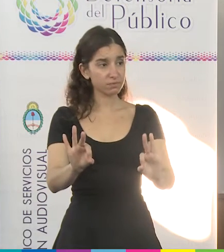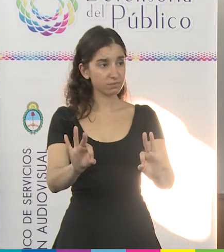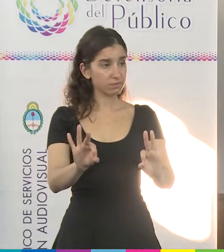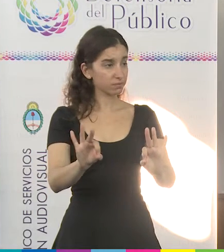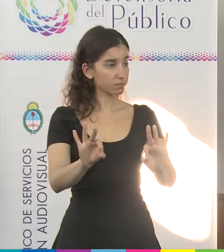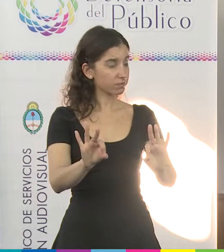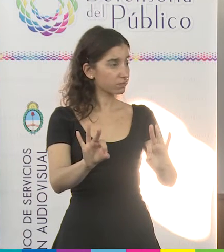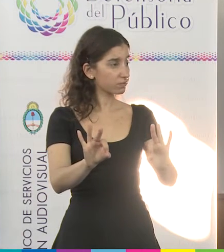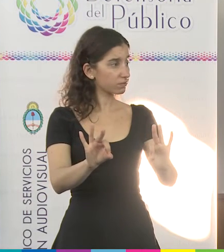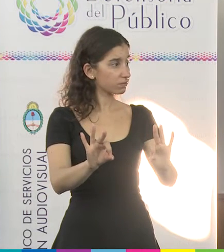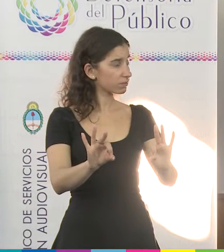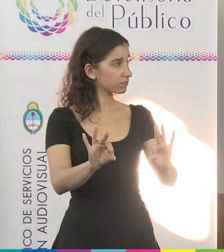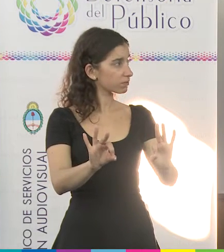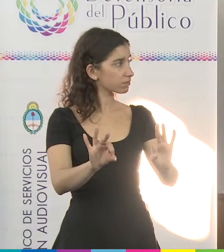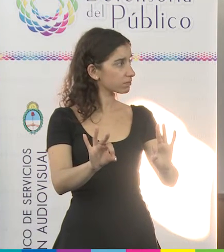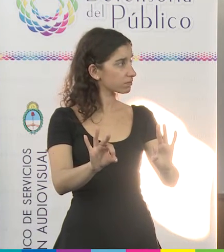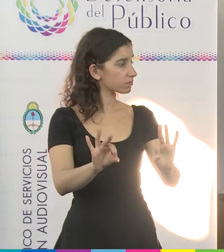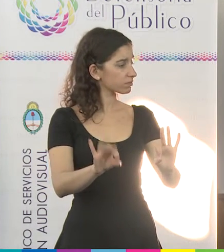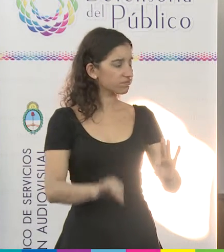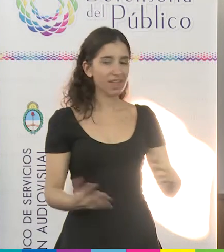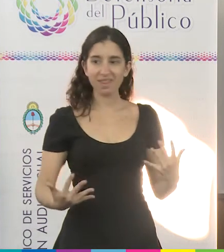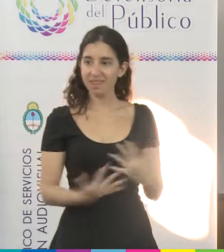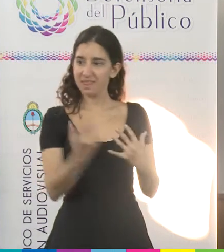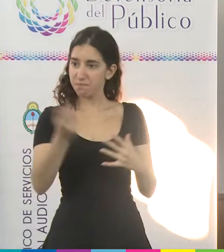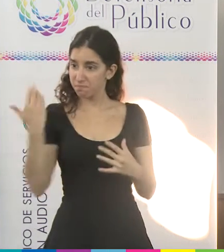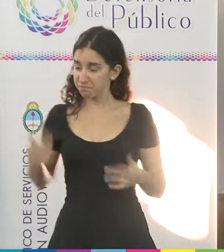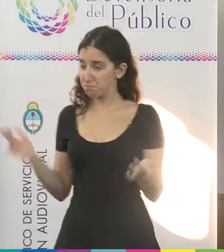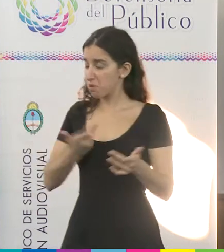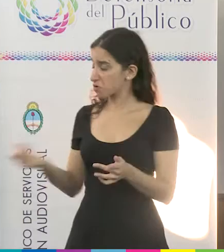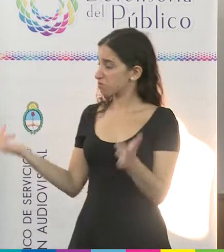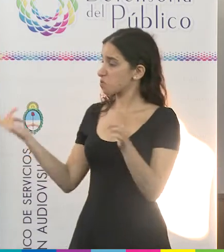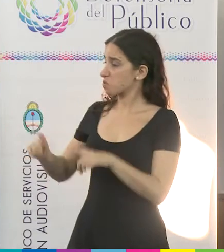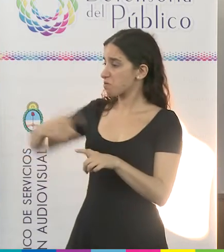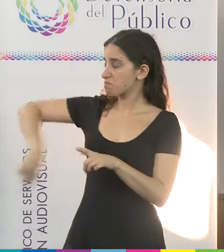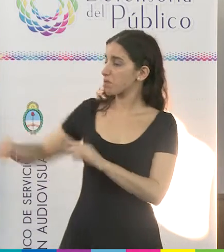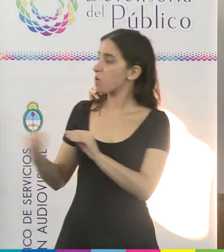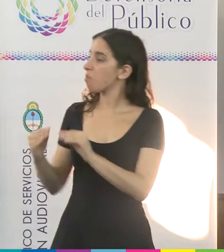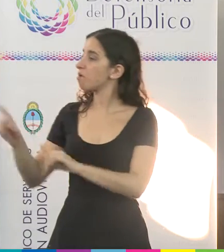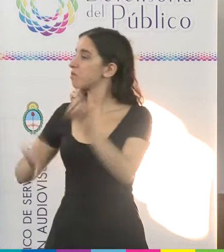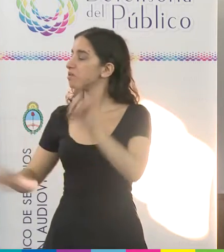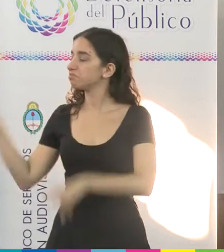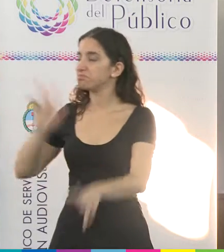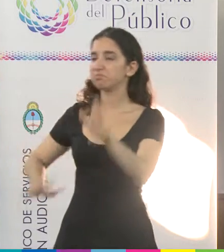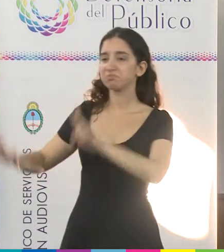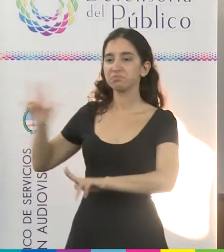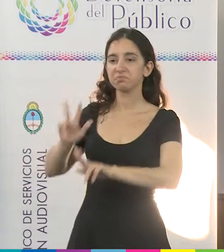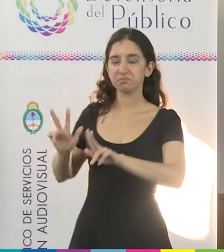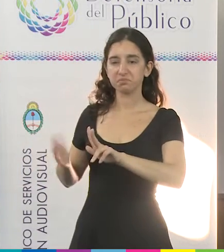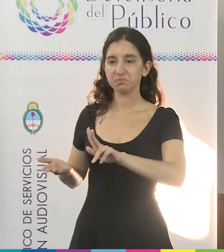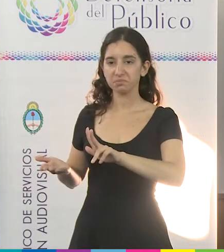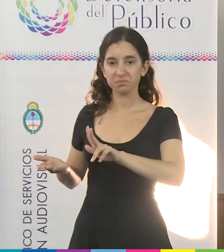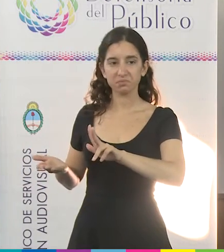De hecho, en la reunión para elaborar este documento, algunas de mis compañeras dijeron que lo podían